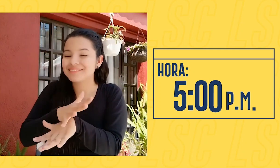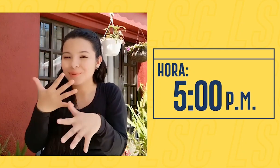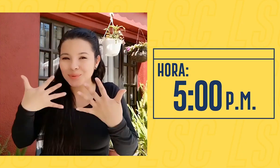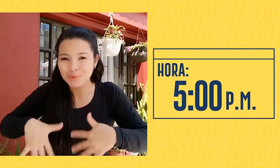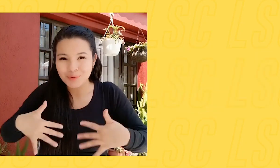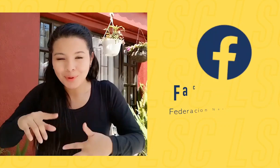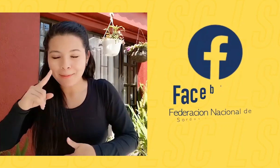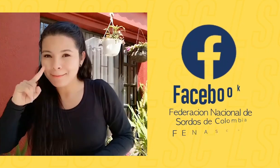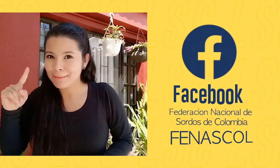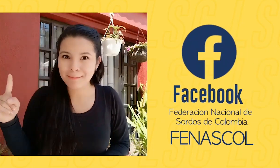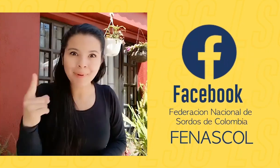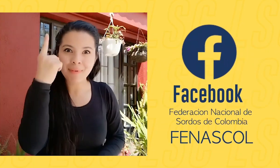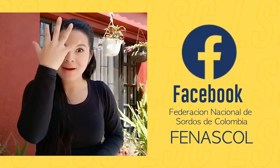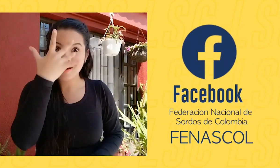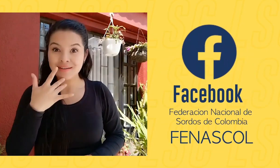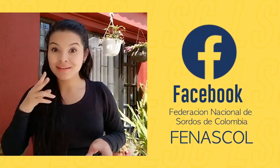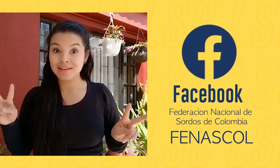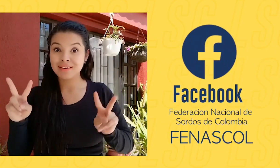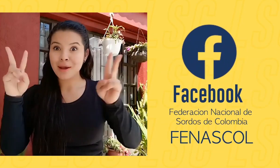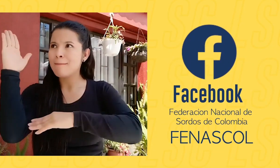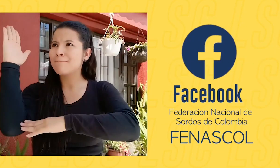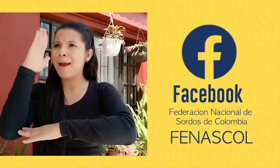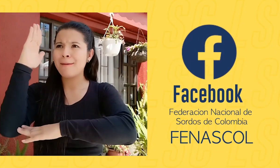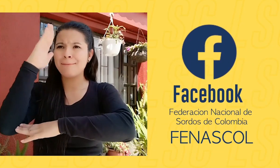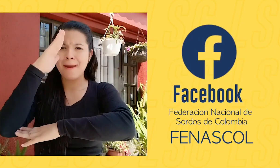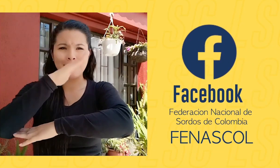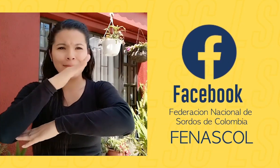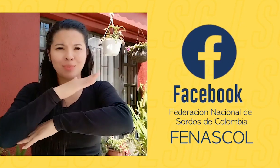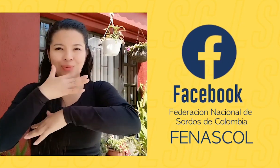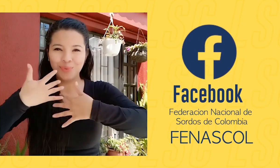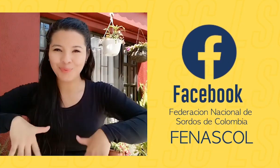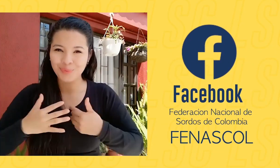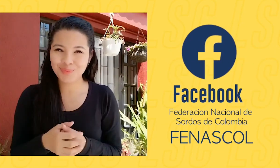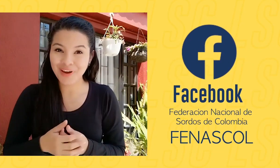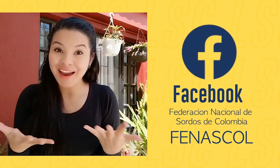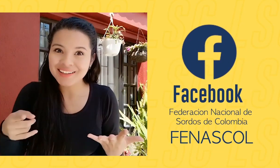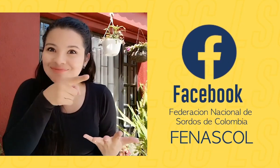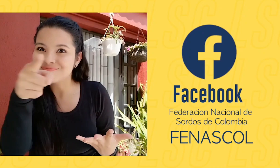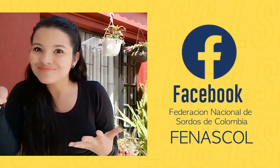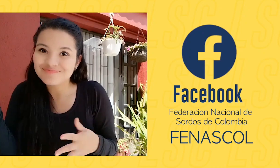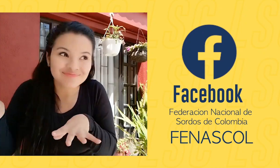Es el primer Facebook Live que haremos durante todo el día. ¡Te esperamos!